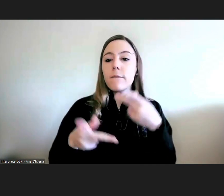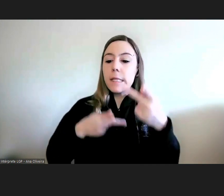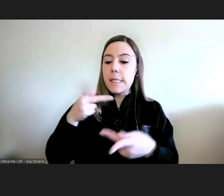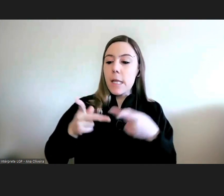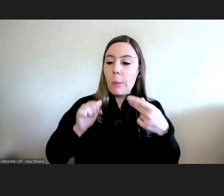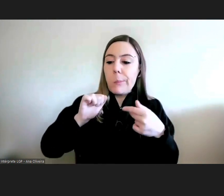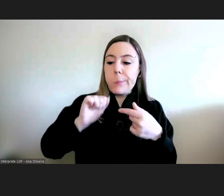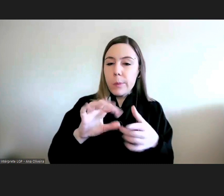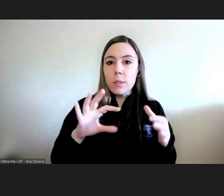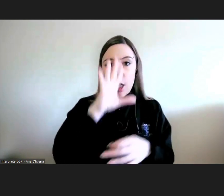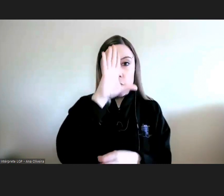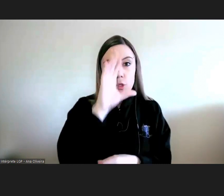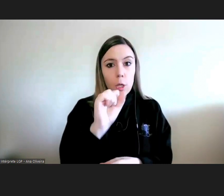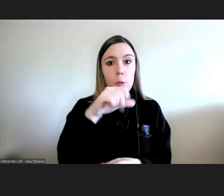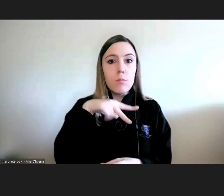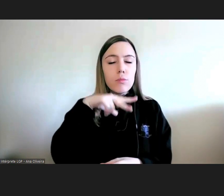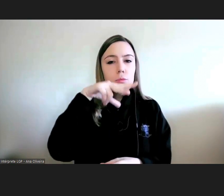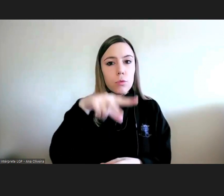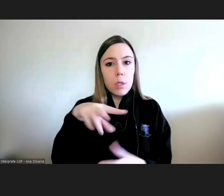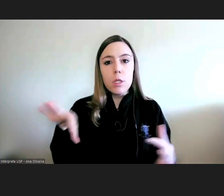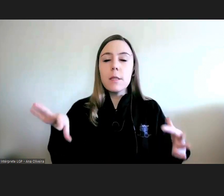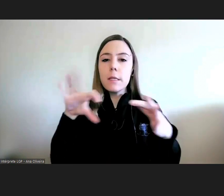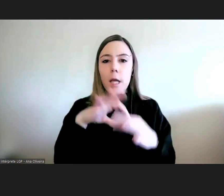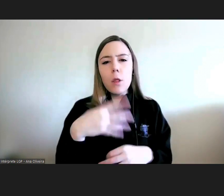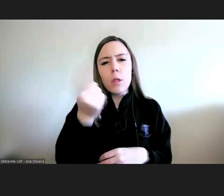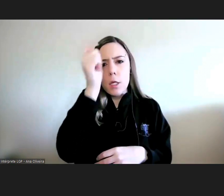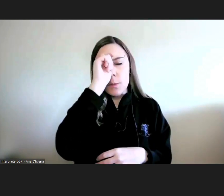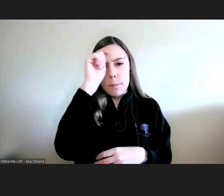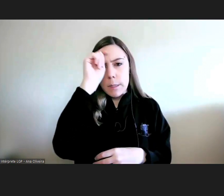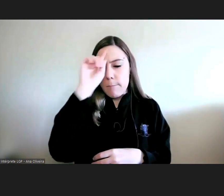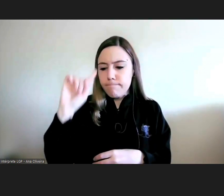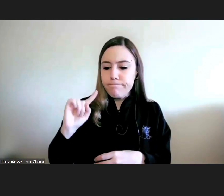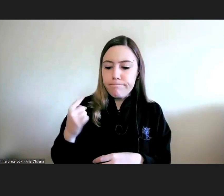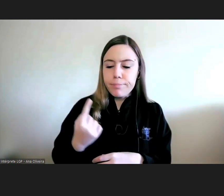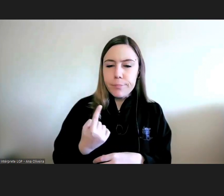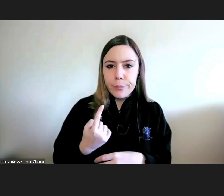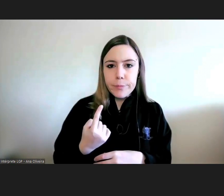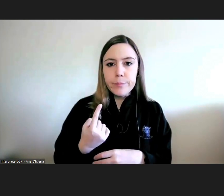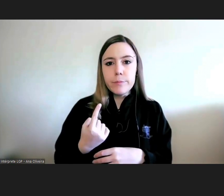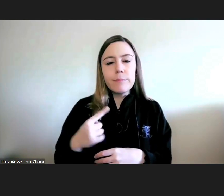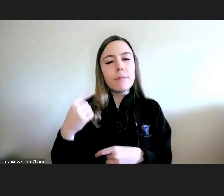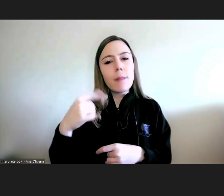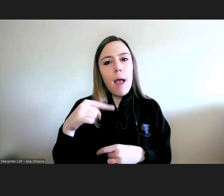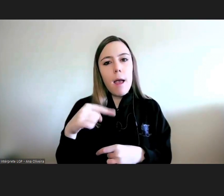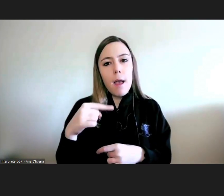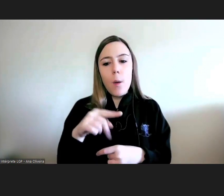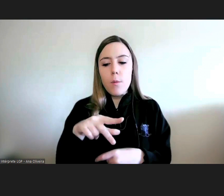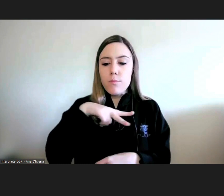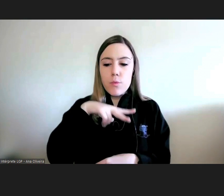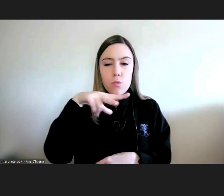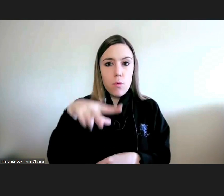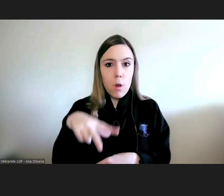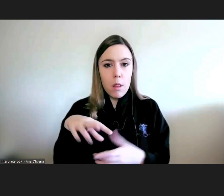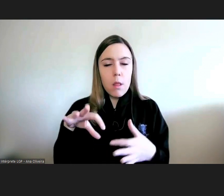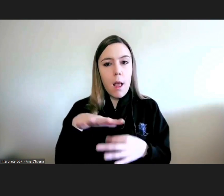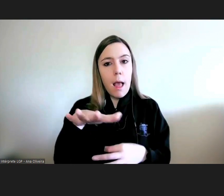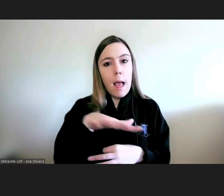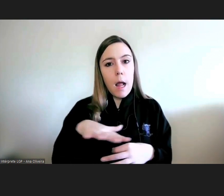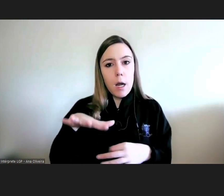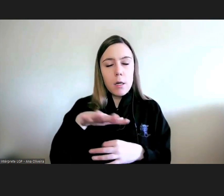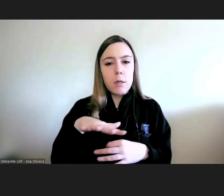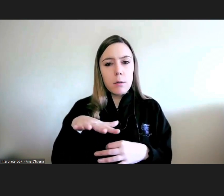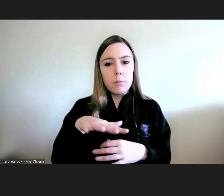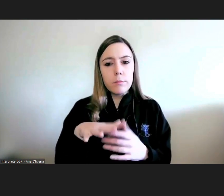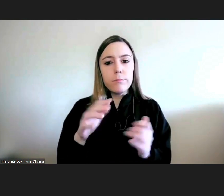avaliação do Estado português, quanto ao cumprimento das obrigações que estão assumidas por Portugal no âmbito dos tratados